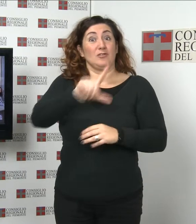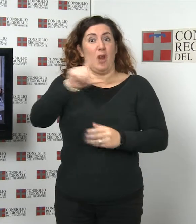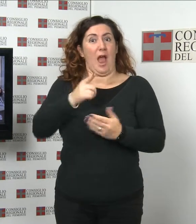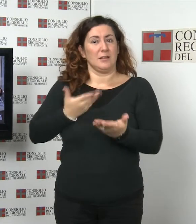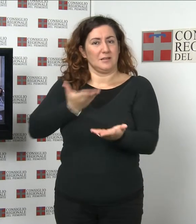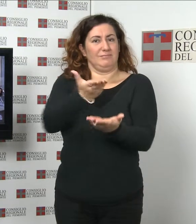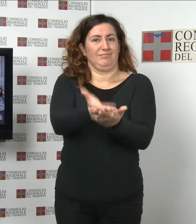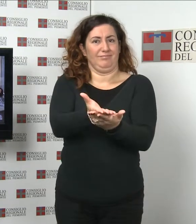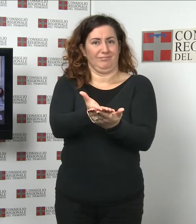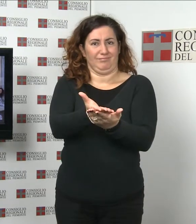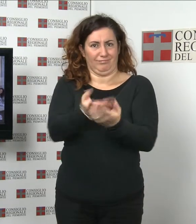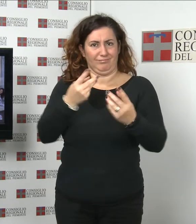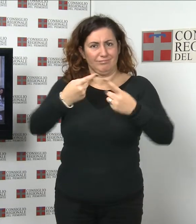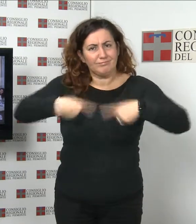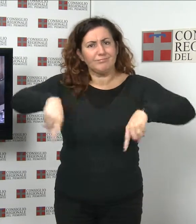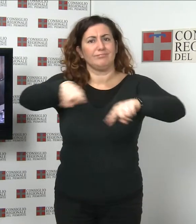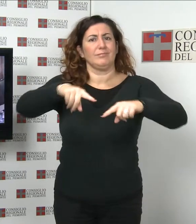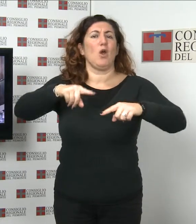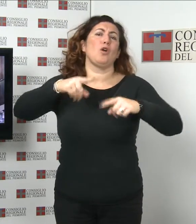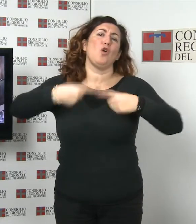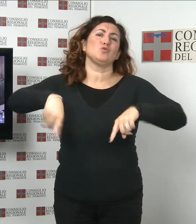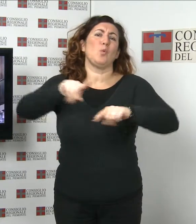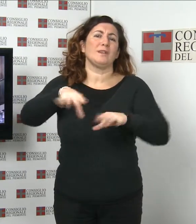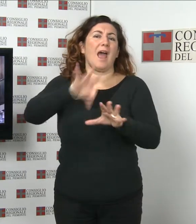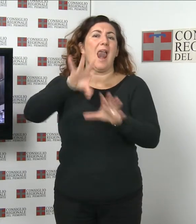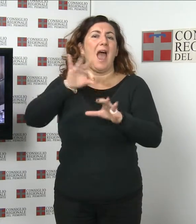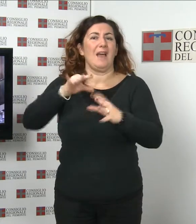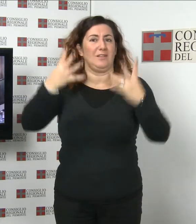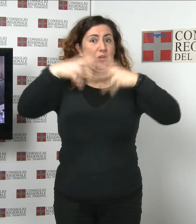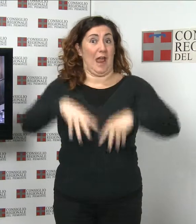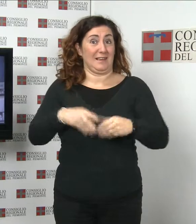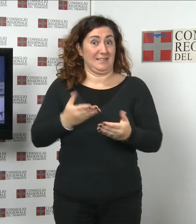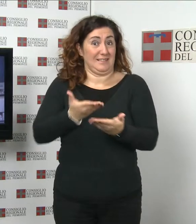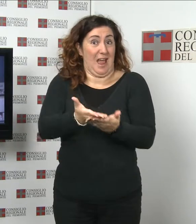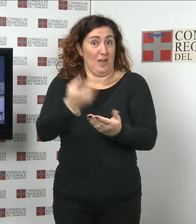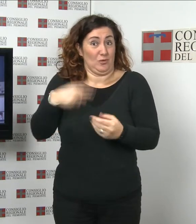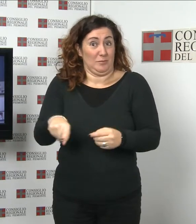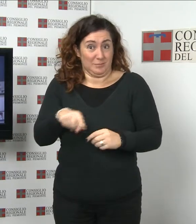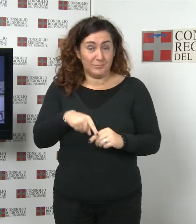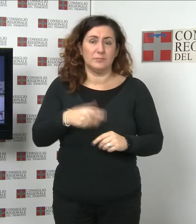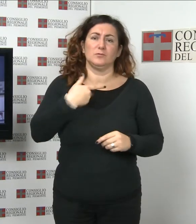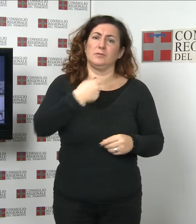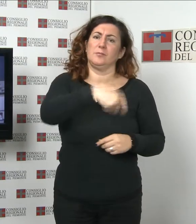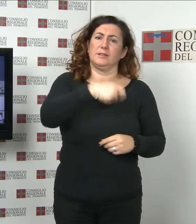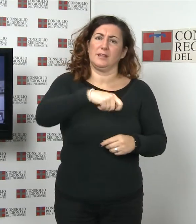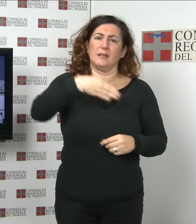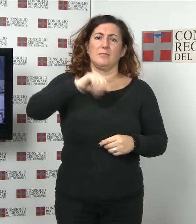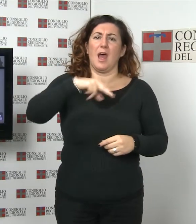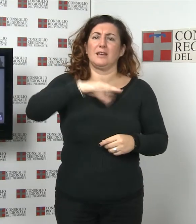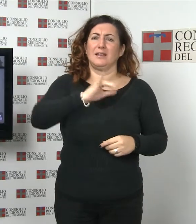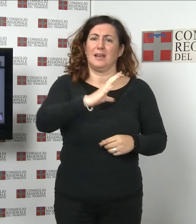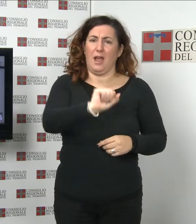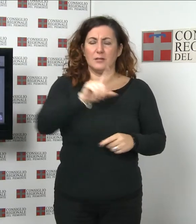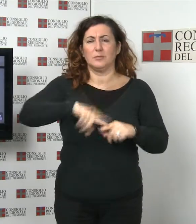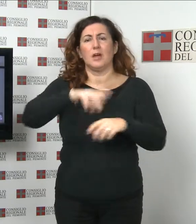organizzato dalla consulta delle elette. Sono intervenuti la Presidente Giuliana Manica, l'Assessore alla Sanità Ugo Cavallera,